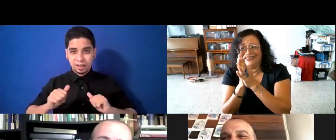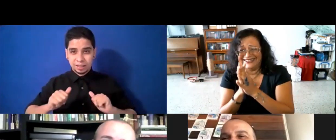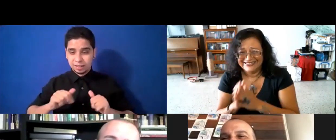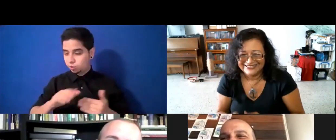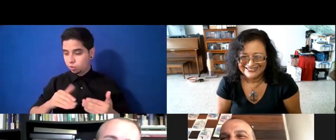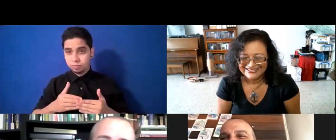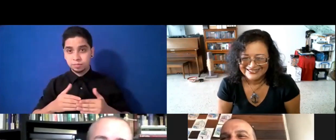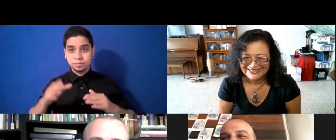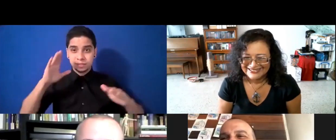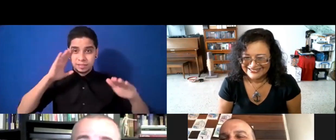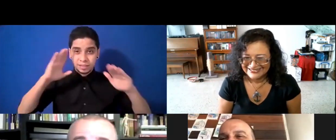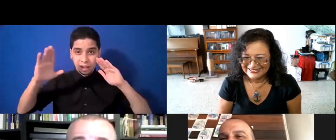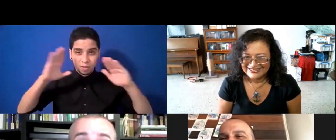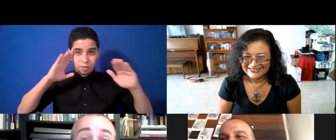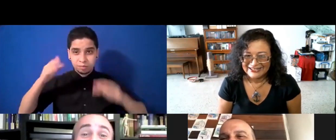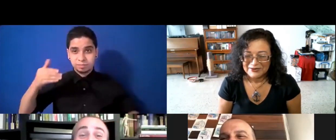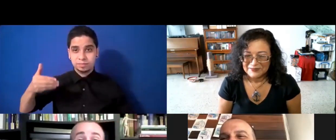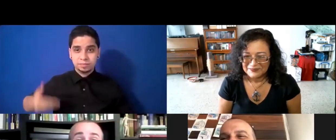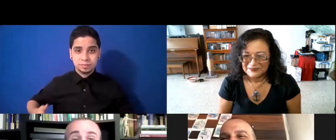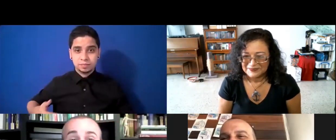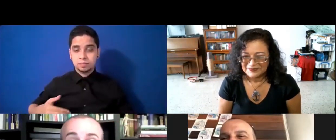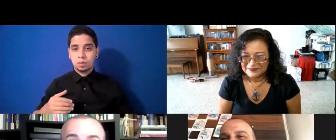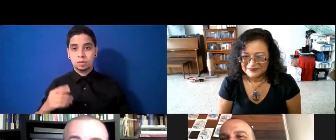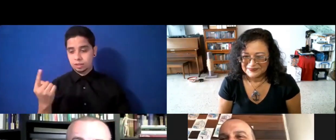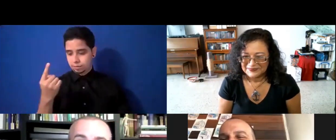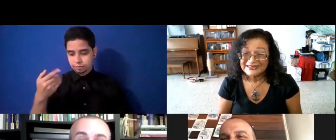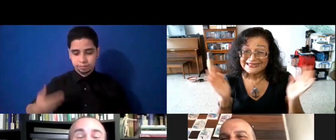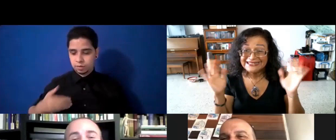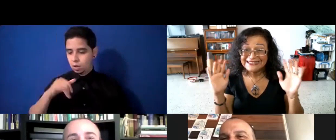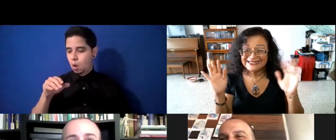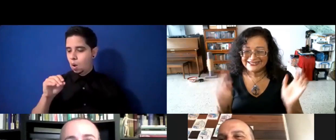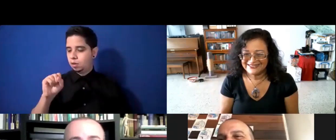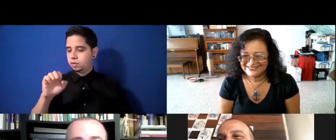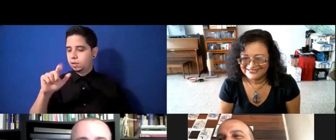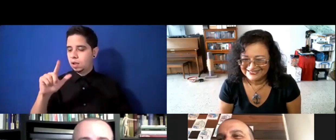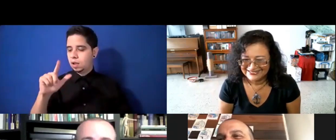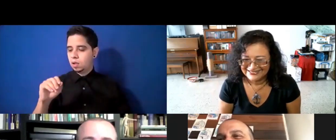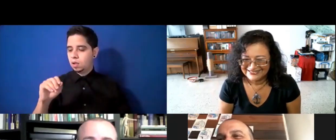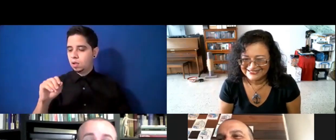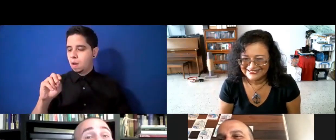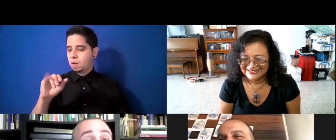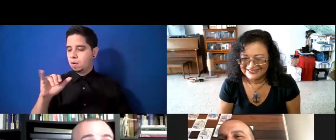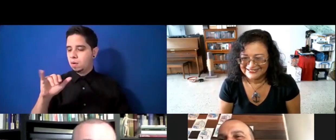Saludos. Les saluda, como siempre, José Lo Arroyo. Una semana más en Artefusión. Y también